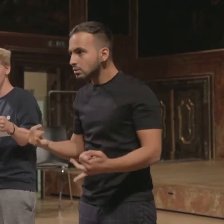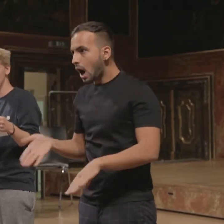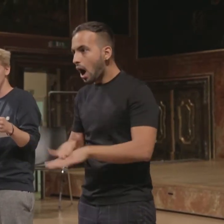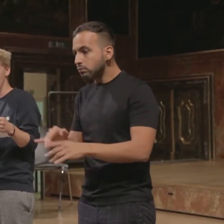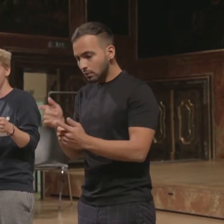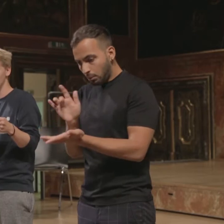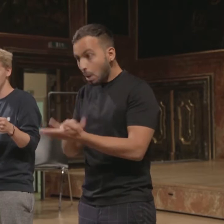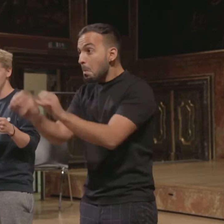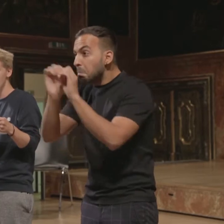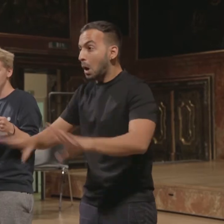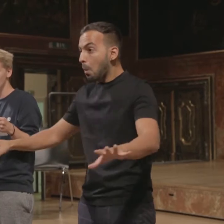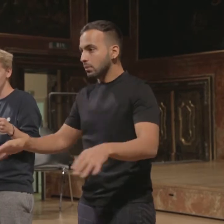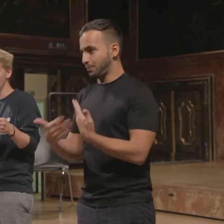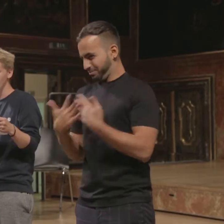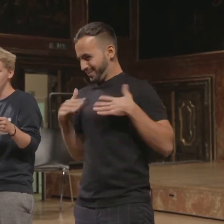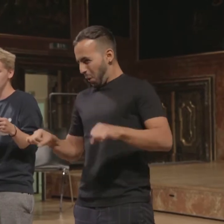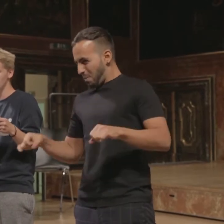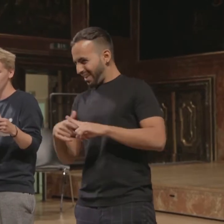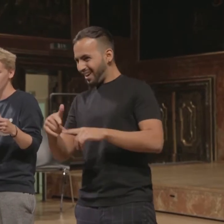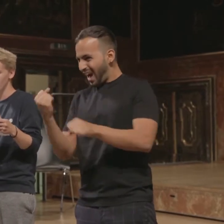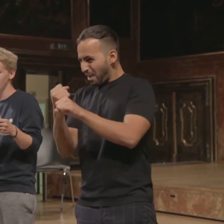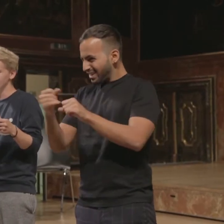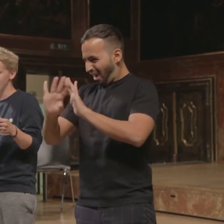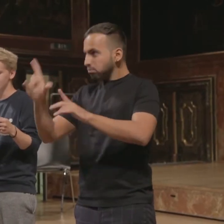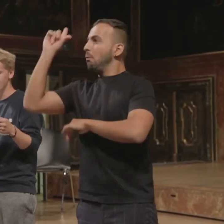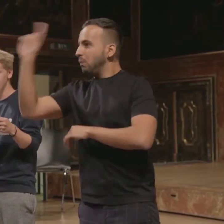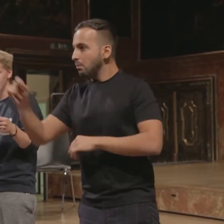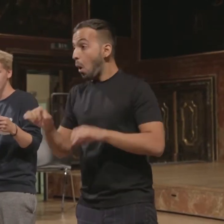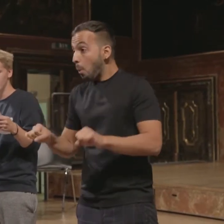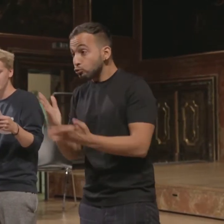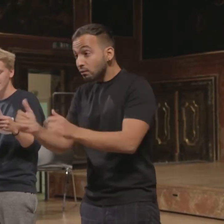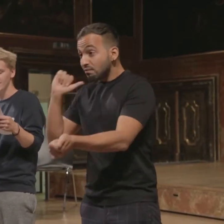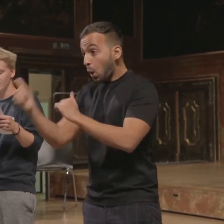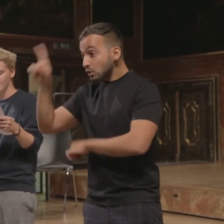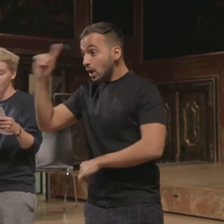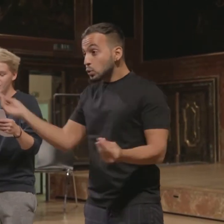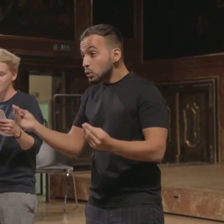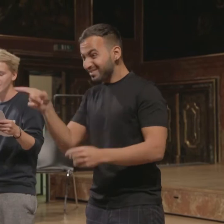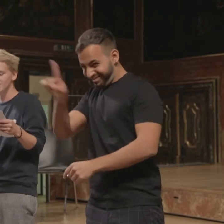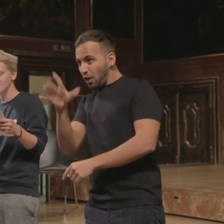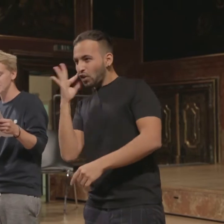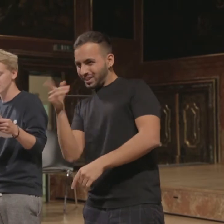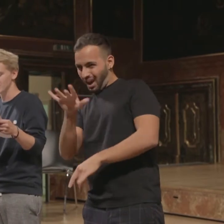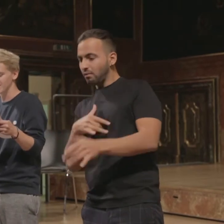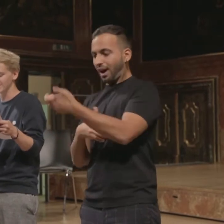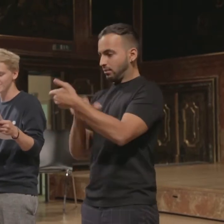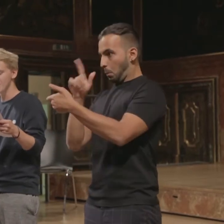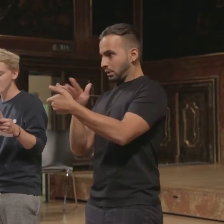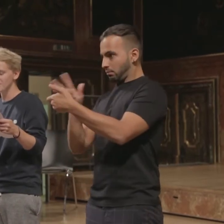wusste von Ankes Kündigung, noch bevor Anke aus dem Büro war. Die alte Hilde am Empfang war Omas treuester Snapchat-Kontakt. Per